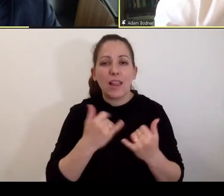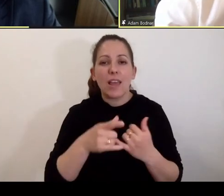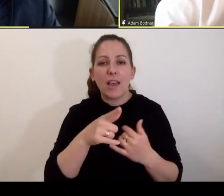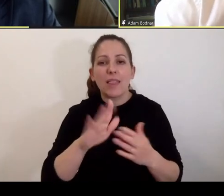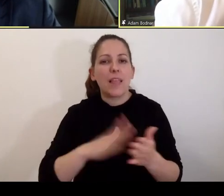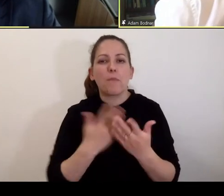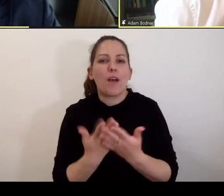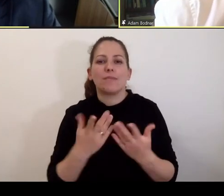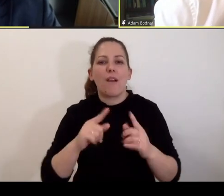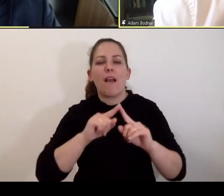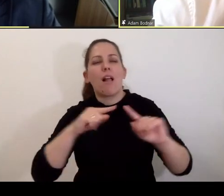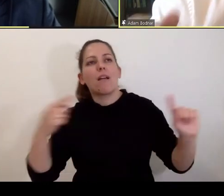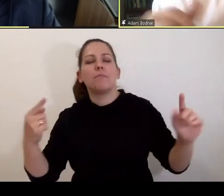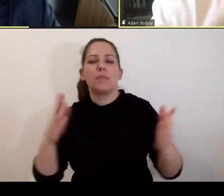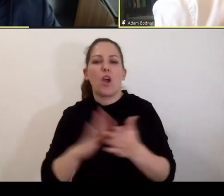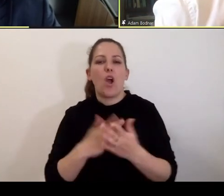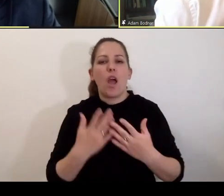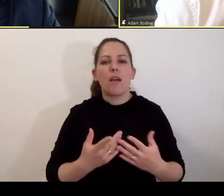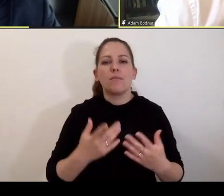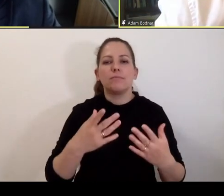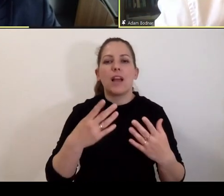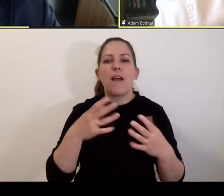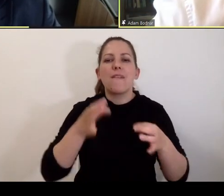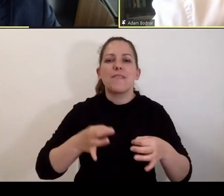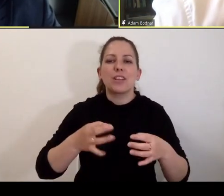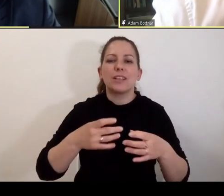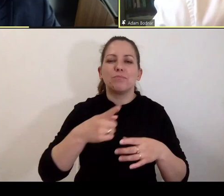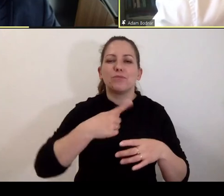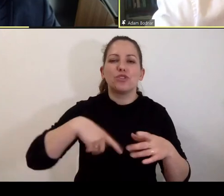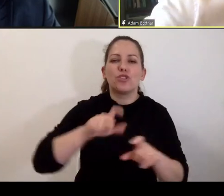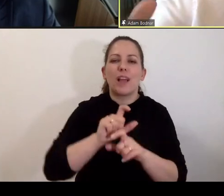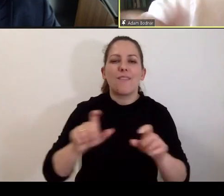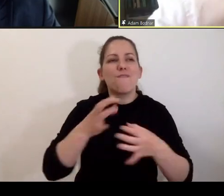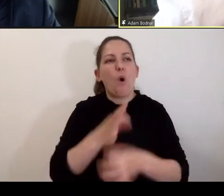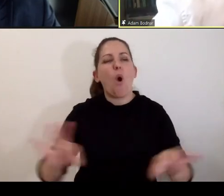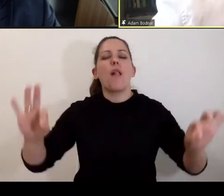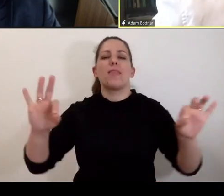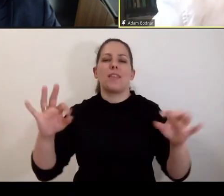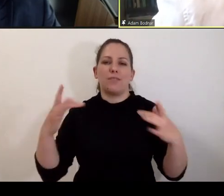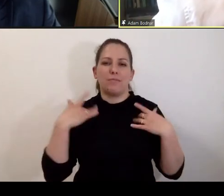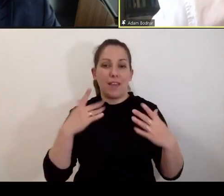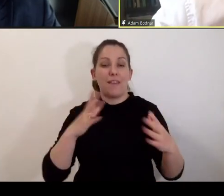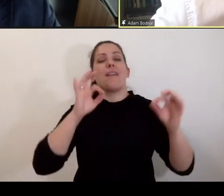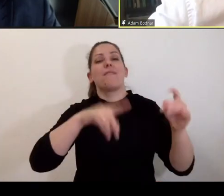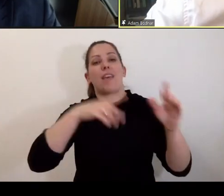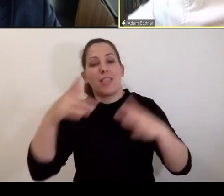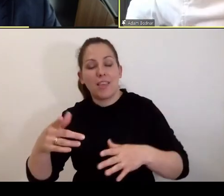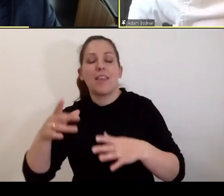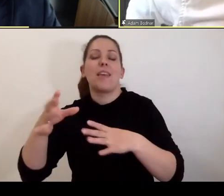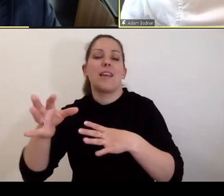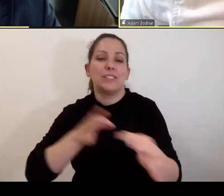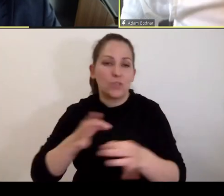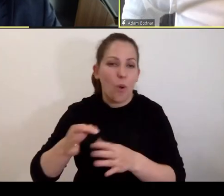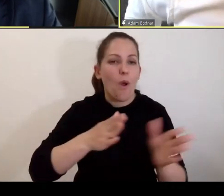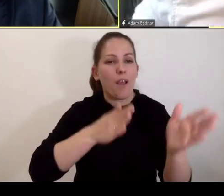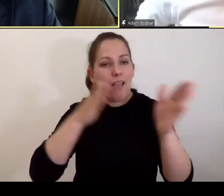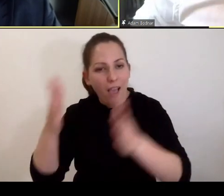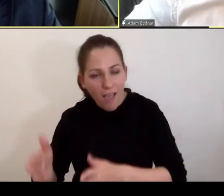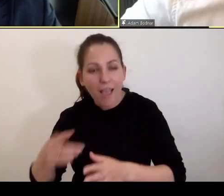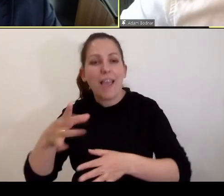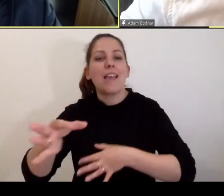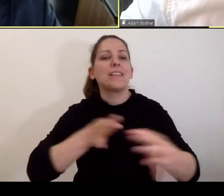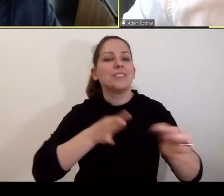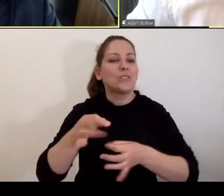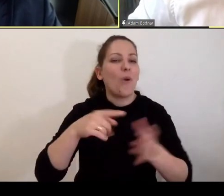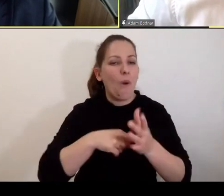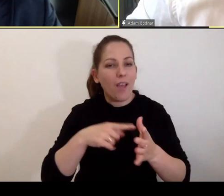sformułować coś takiego, że o wolnych sądach będą pamiętali wolni ludzie. I wtedy się przechodzi do historii. Przychodzi się do historii